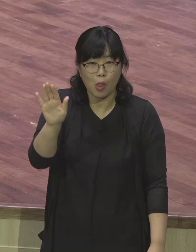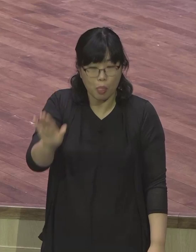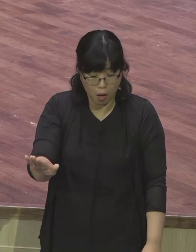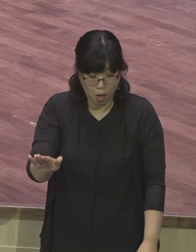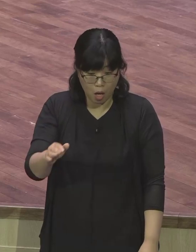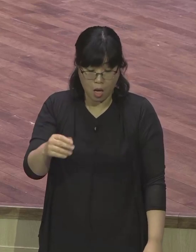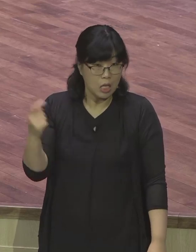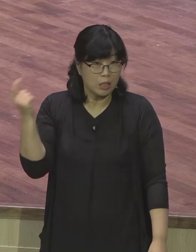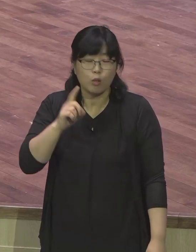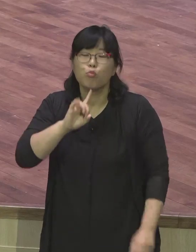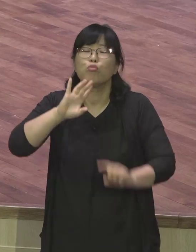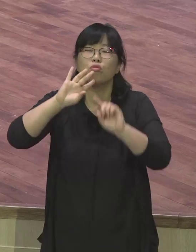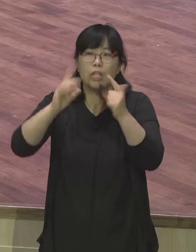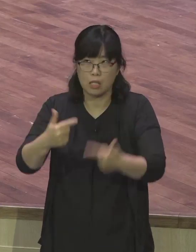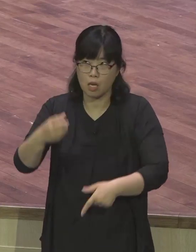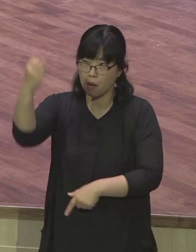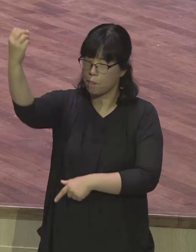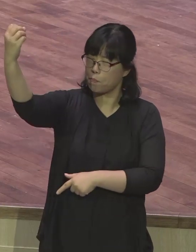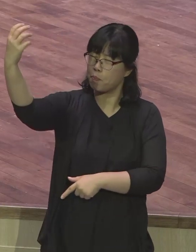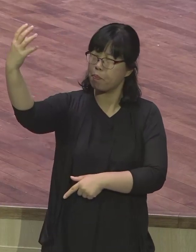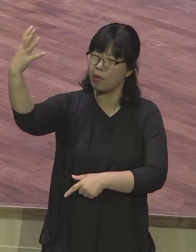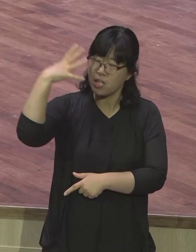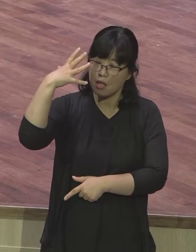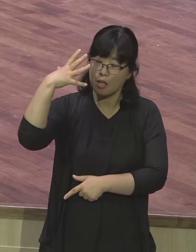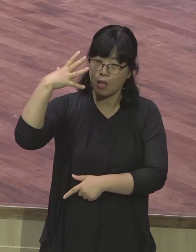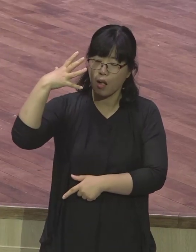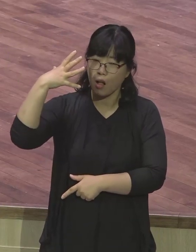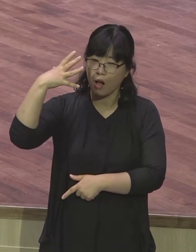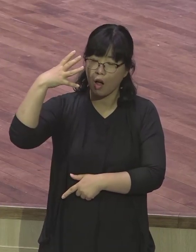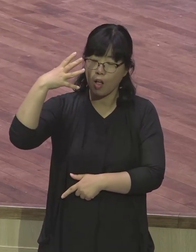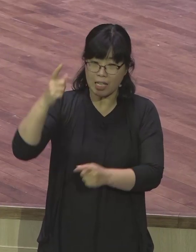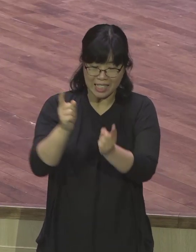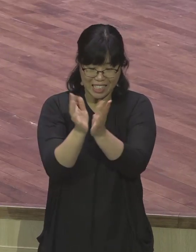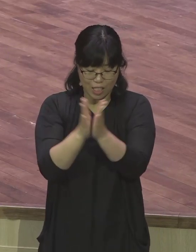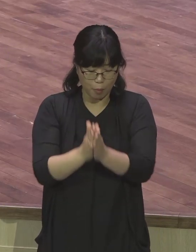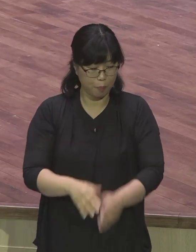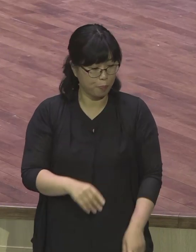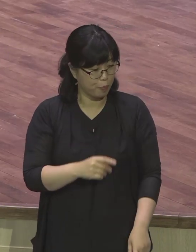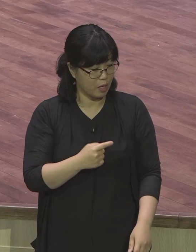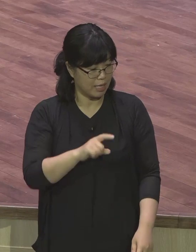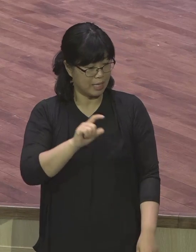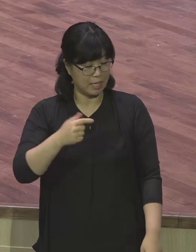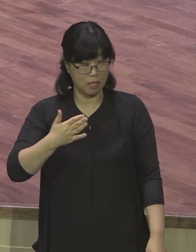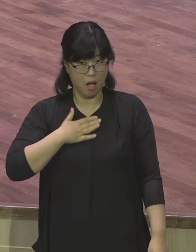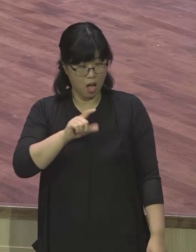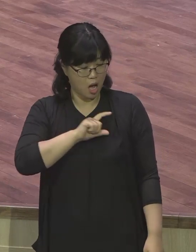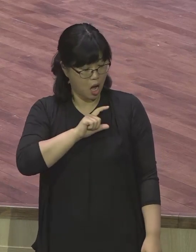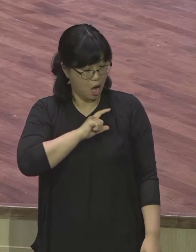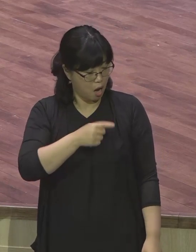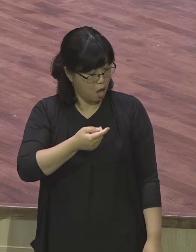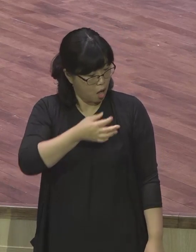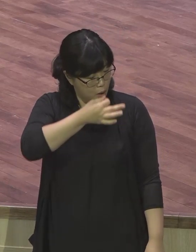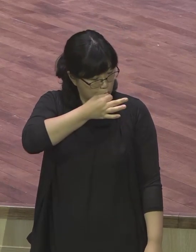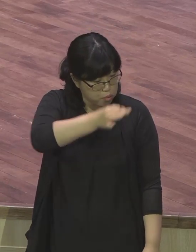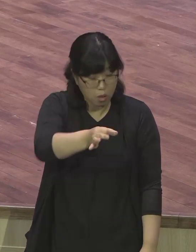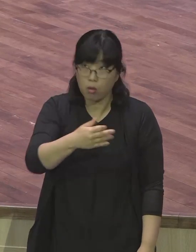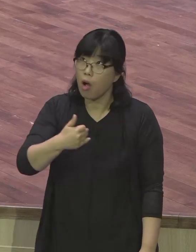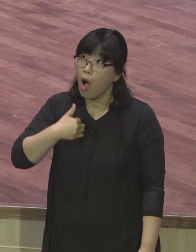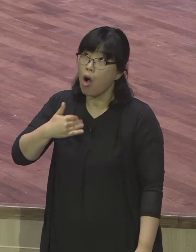부르는 것입니다 사울아 사울아 내가 어찌하여 나를 박해하느냐 아마 이 바울은 처음에는 이